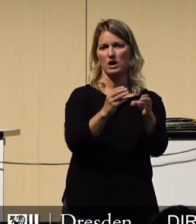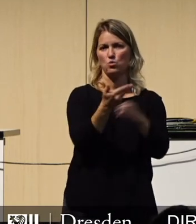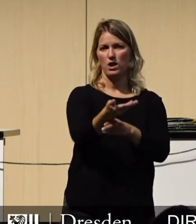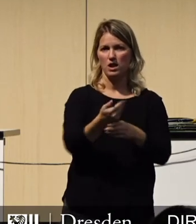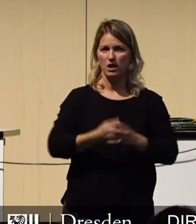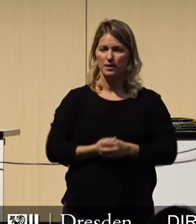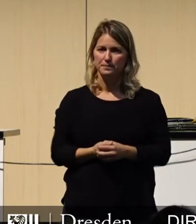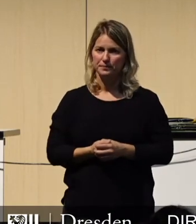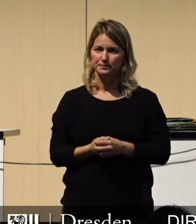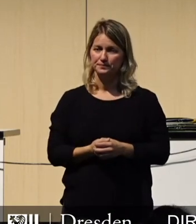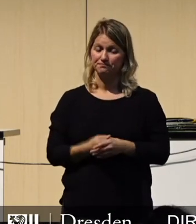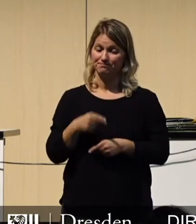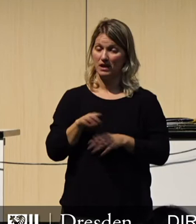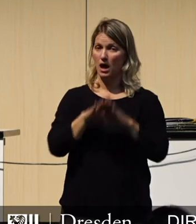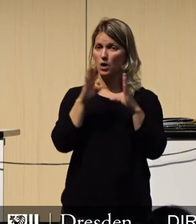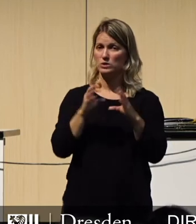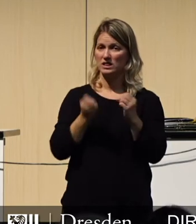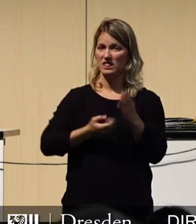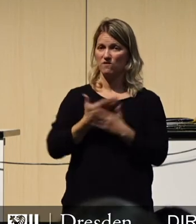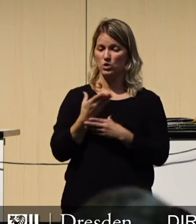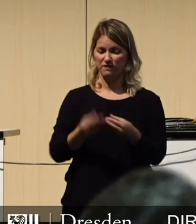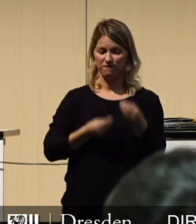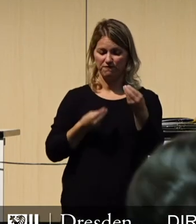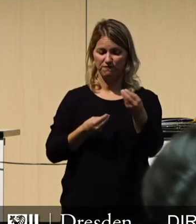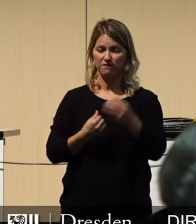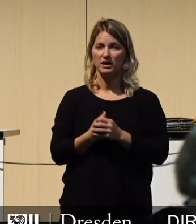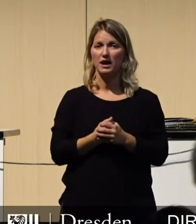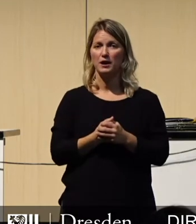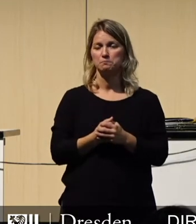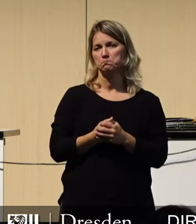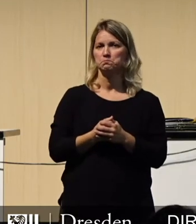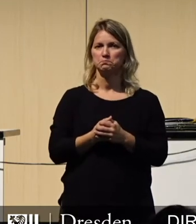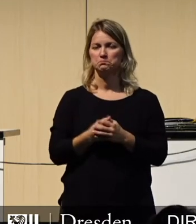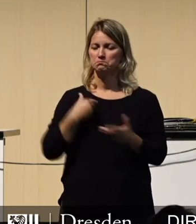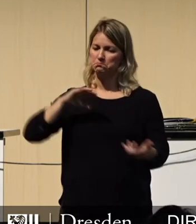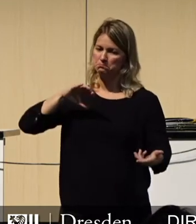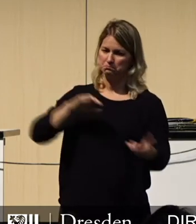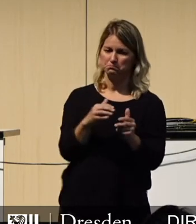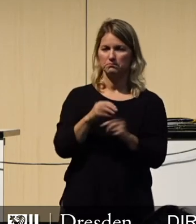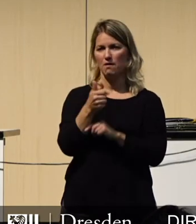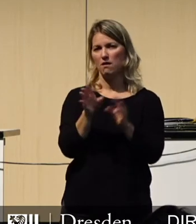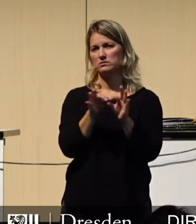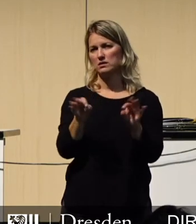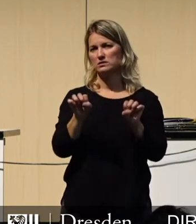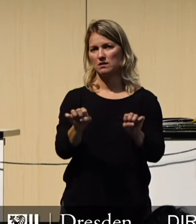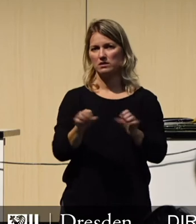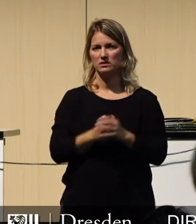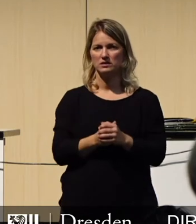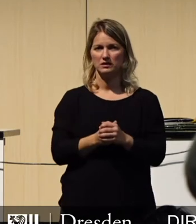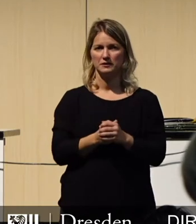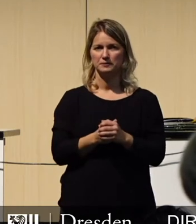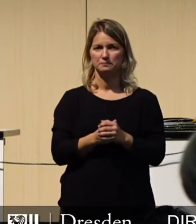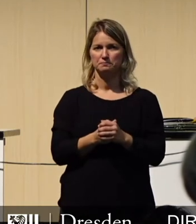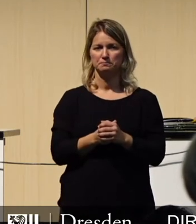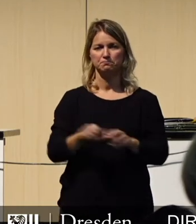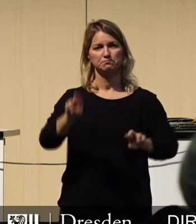Dieser Haushaltsentwurf lässt sich aus meiner Sicht mit einem Satz zusammenfassen. Mit Verantwortung